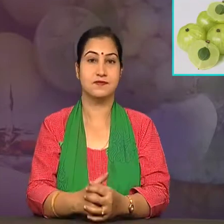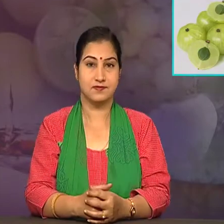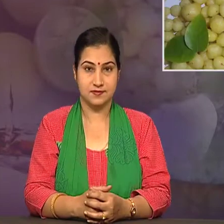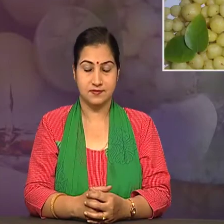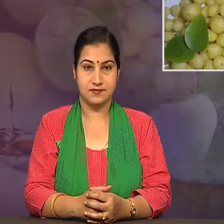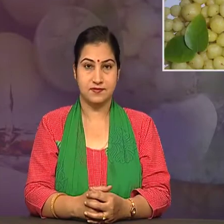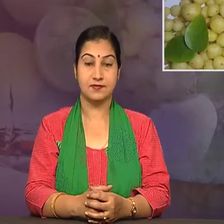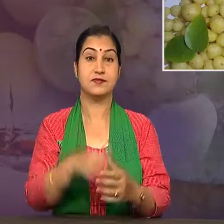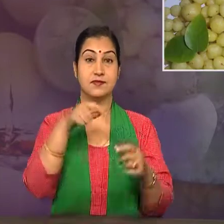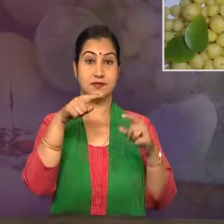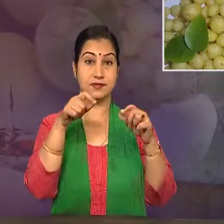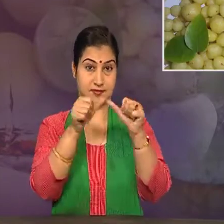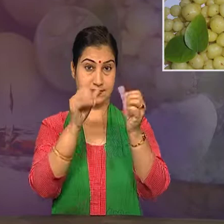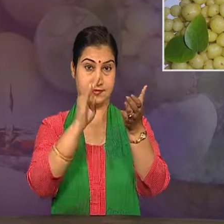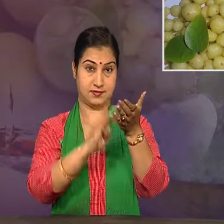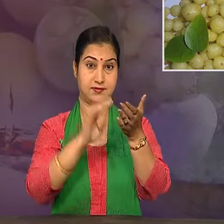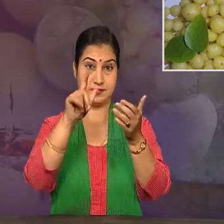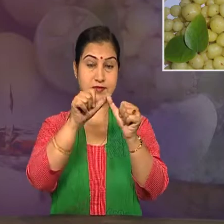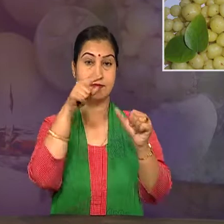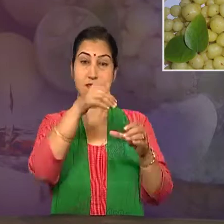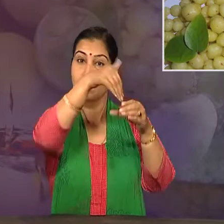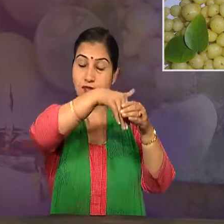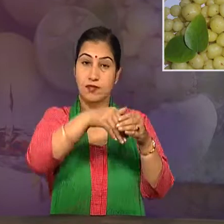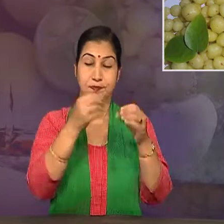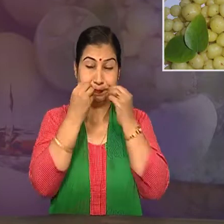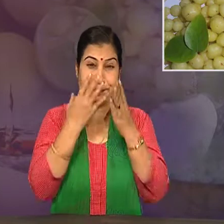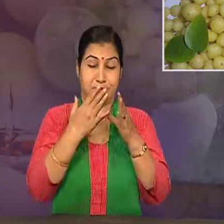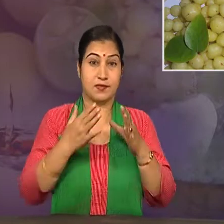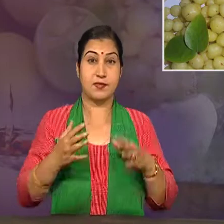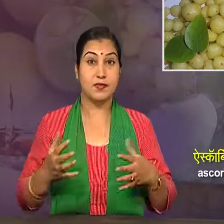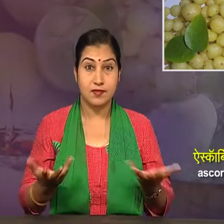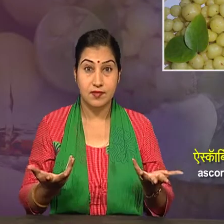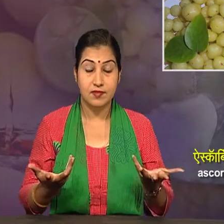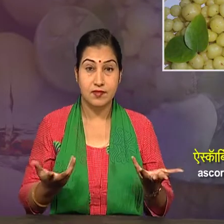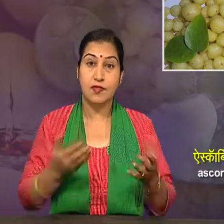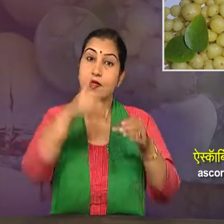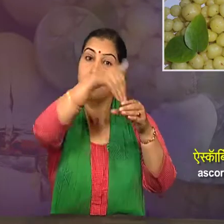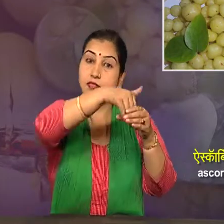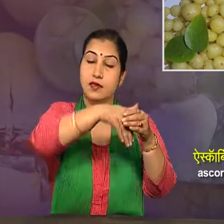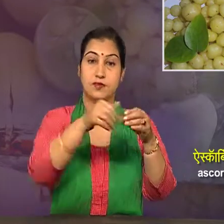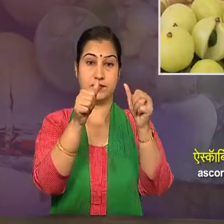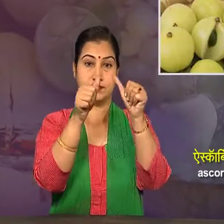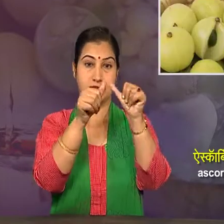आवलों में खटा पन एसकॉर्बिक अमल के कारण होता है